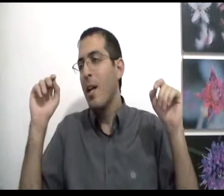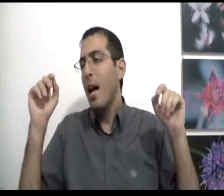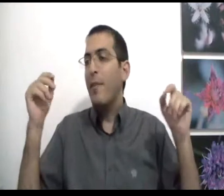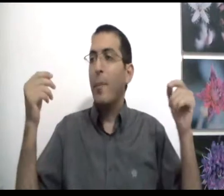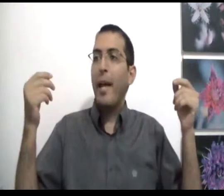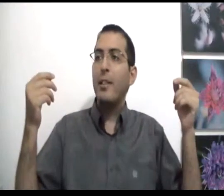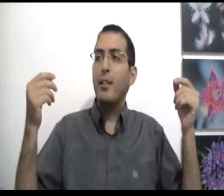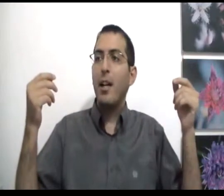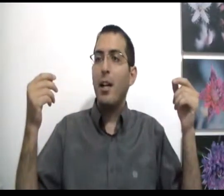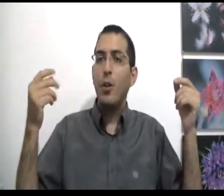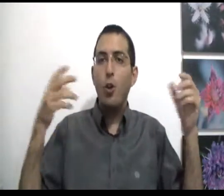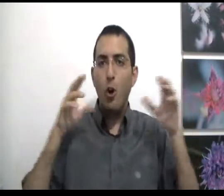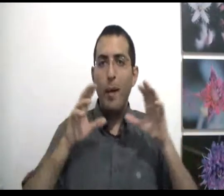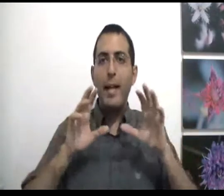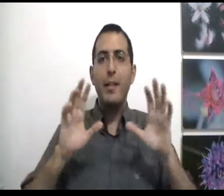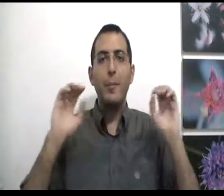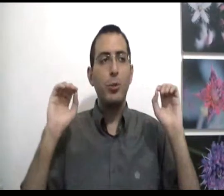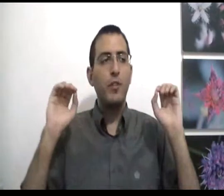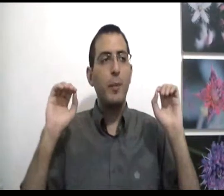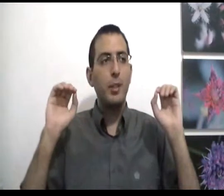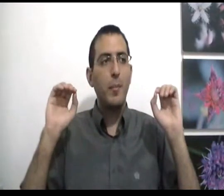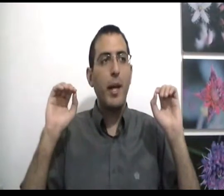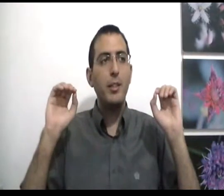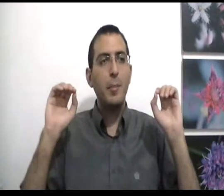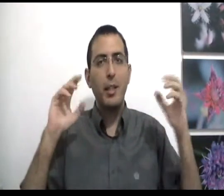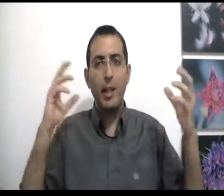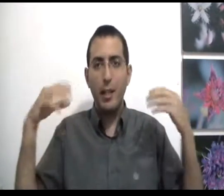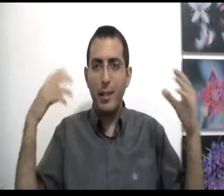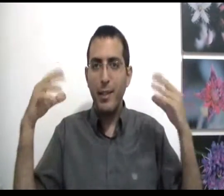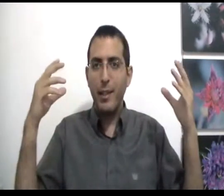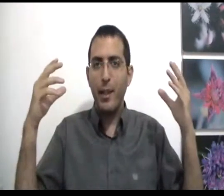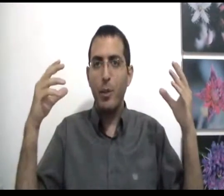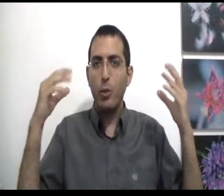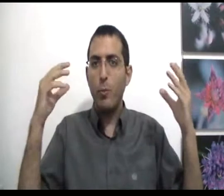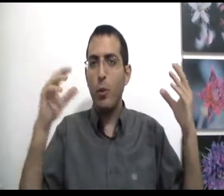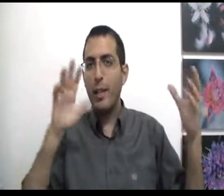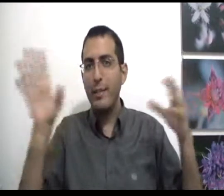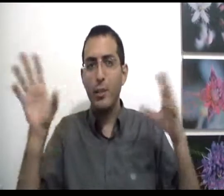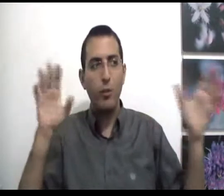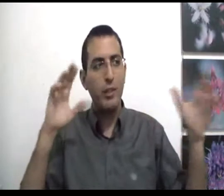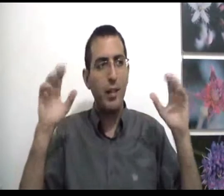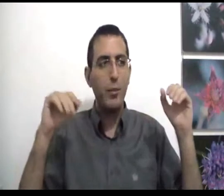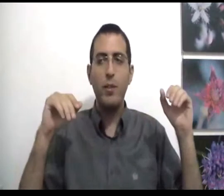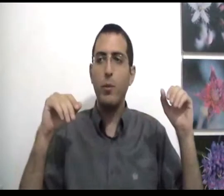אבל ברגע שאתה לא מחיל את המציאות כפי מה שהיא, ברגע שאתה מתחיל להתחכם, להיות חוכמולוג, להגיד זה טוב וזה רע וכו' וכו'